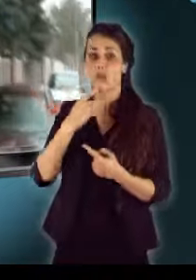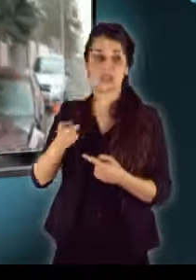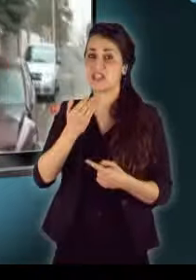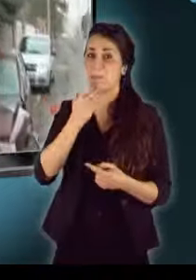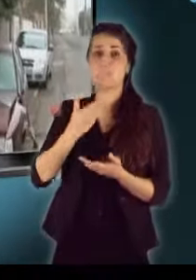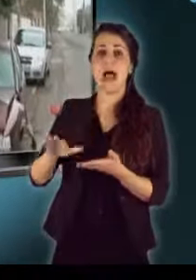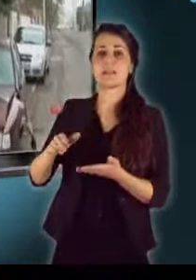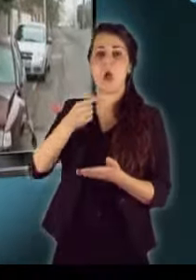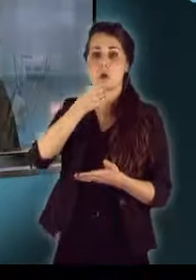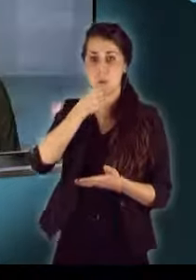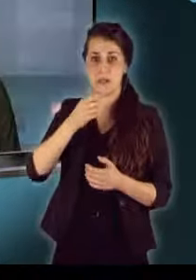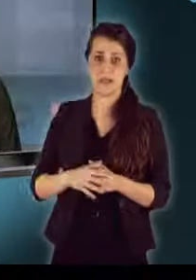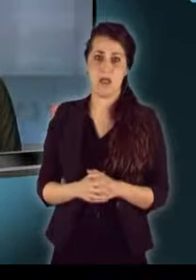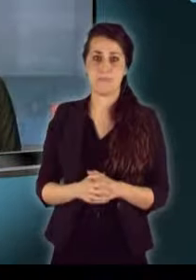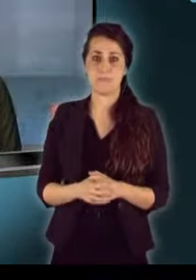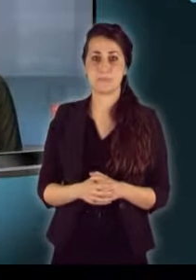szondáztatást.